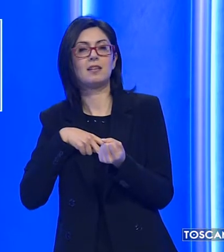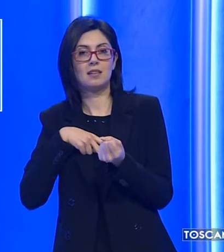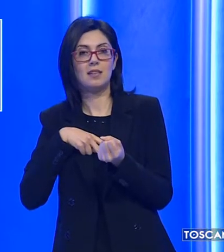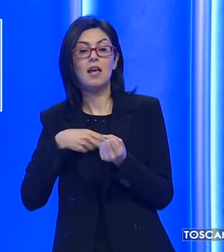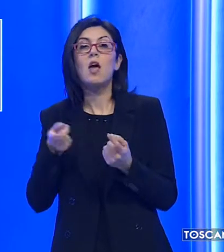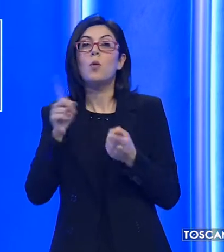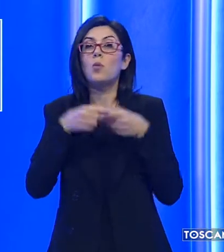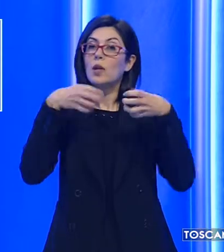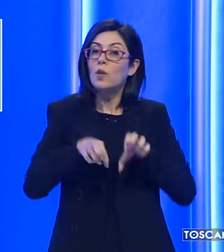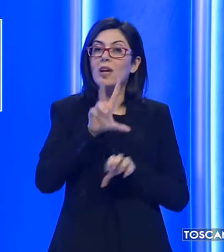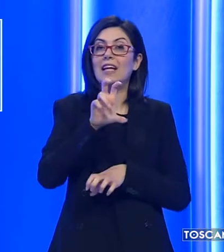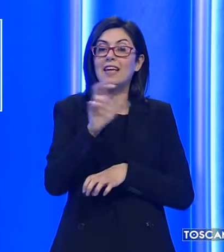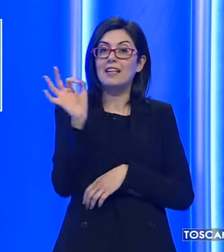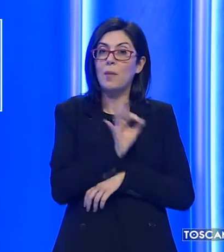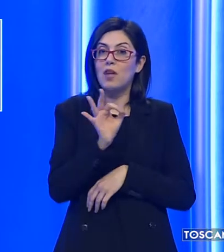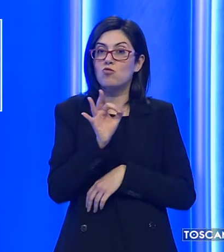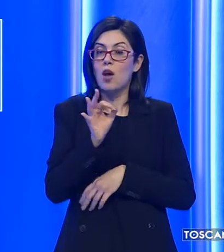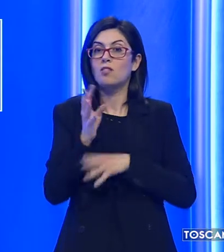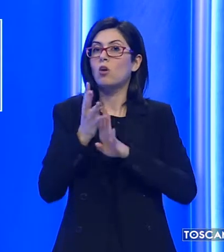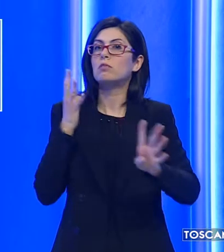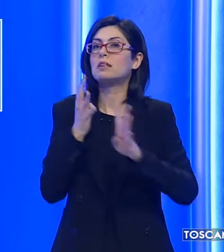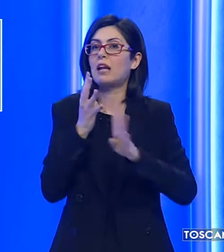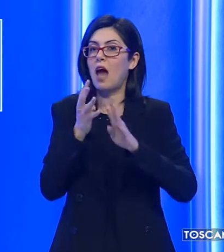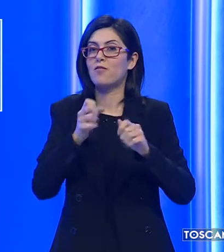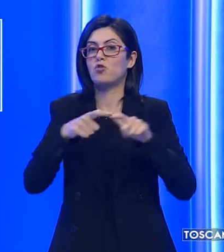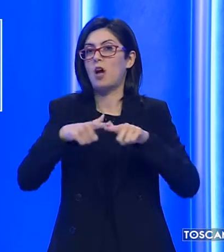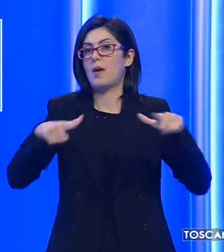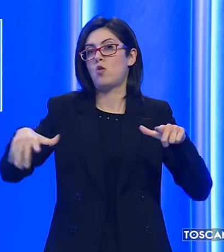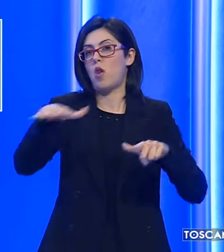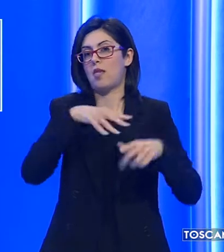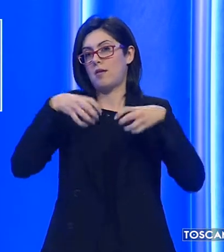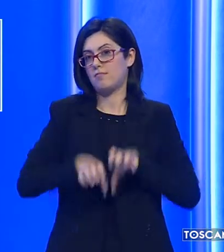del 30% il traffico su tutta l'area metropolitana.